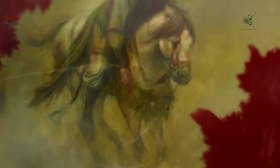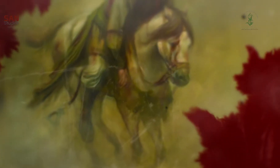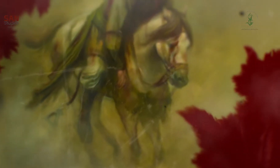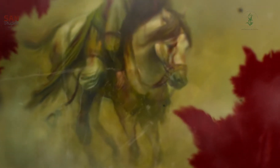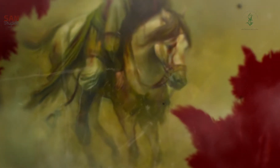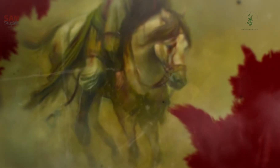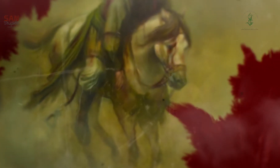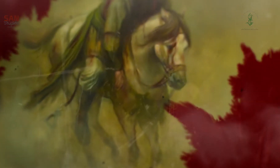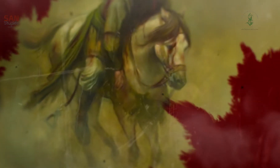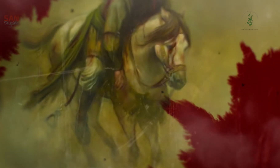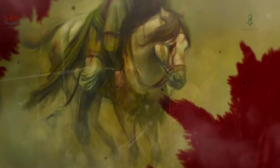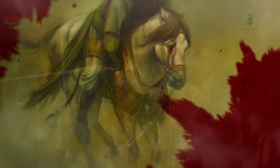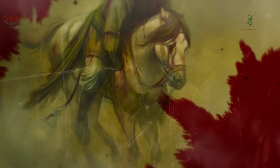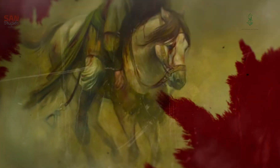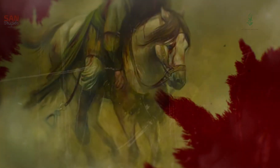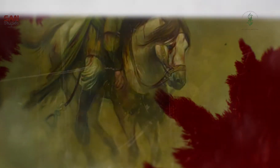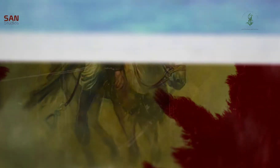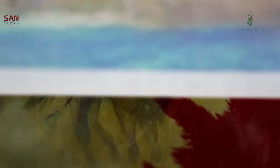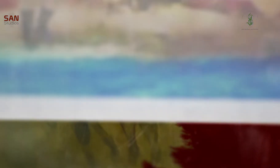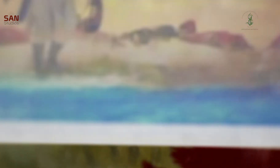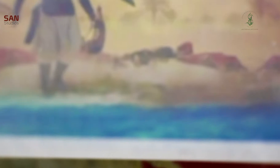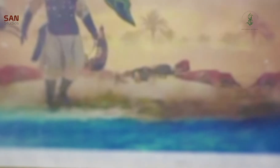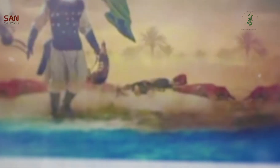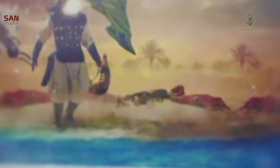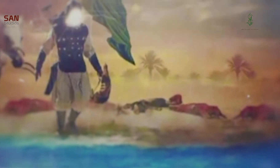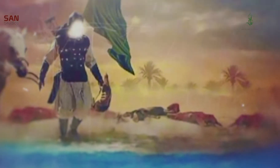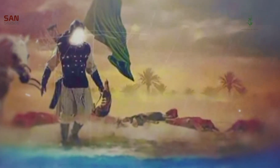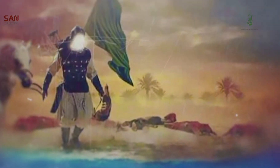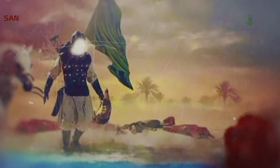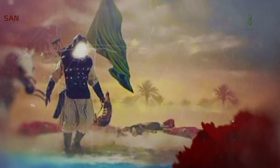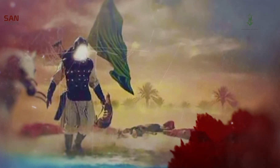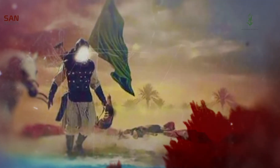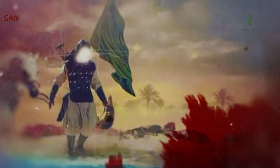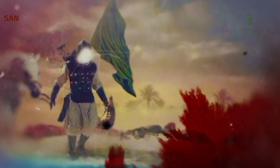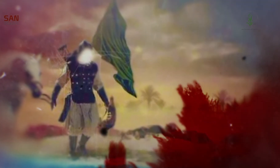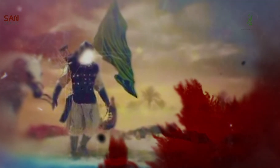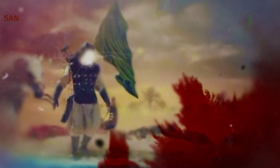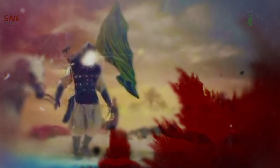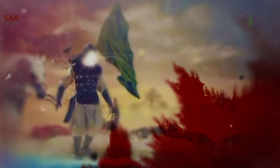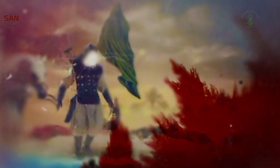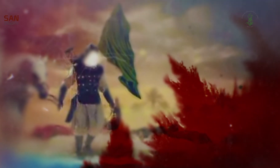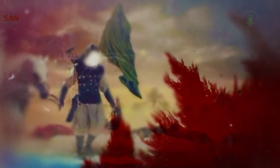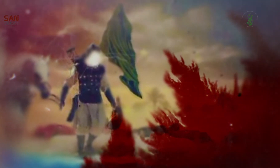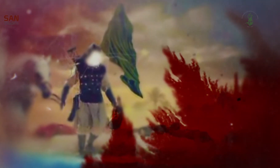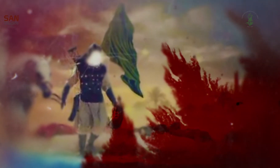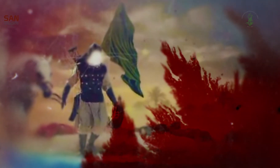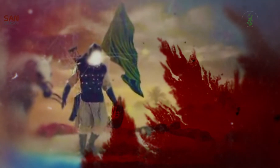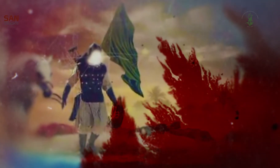دھریاں پہ گرا سکا اے حرم لوگوں آتا ہے خالی علم